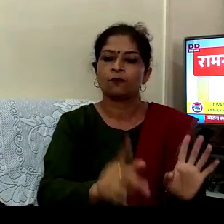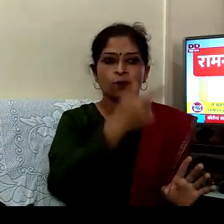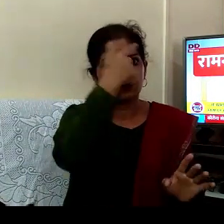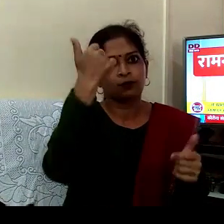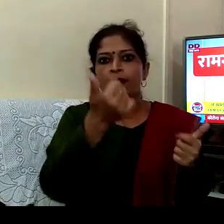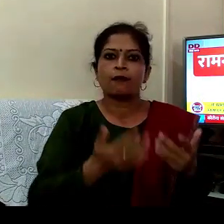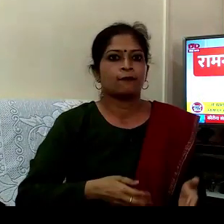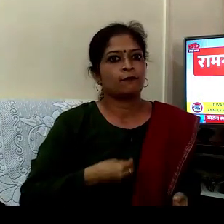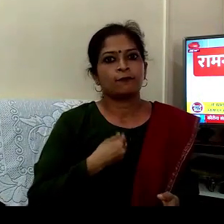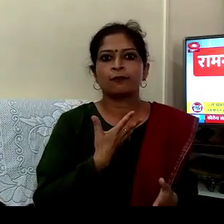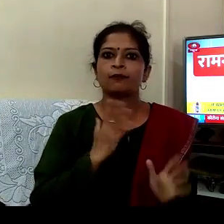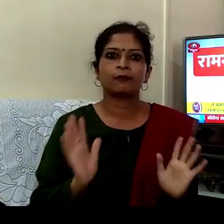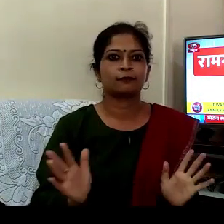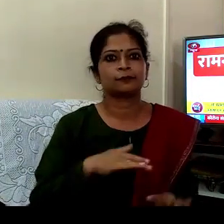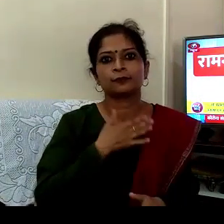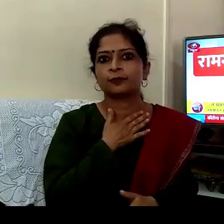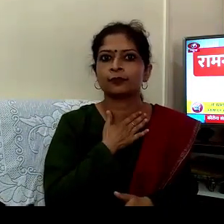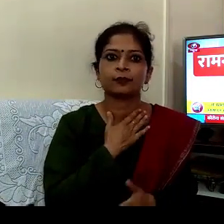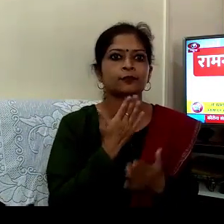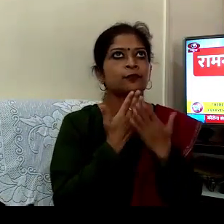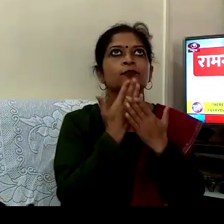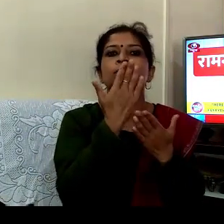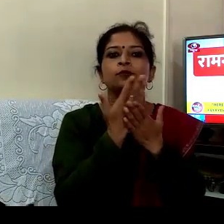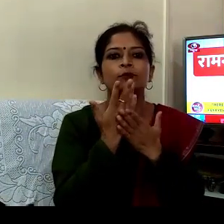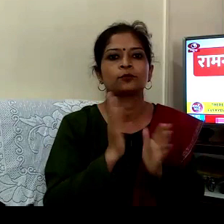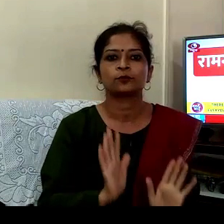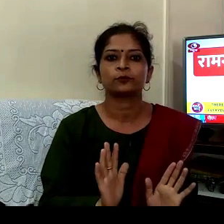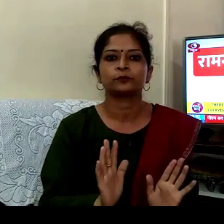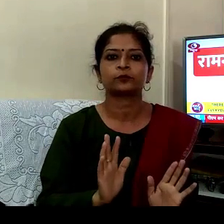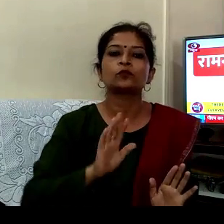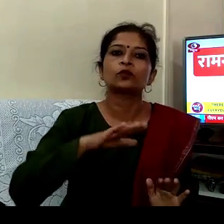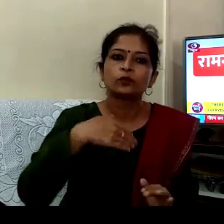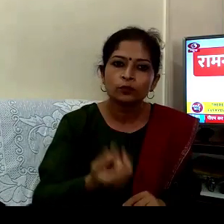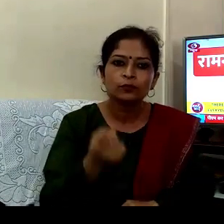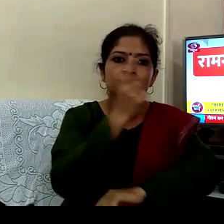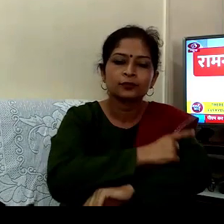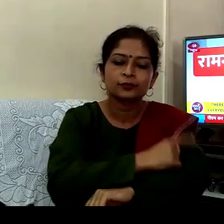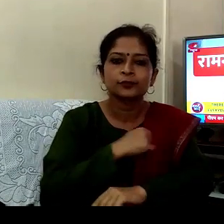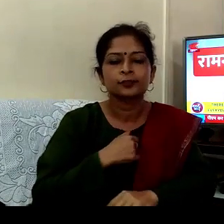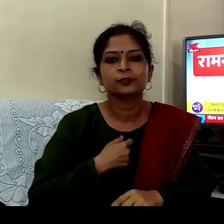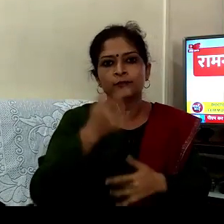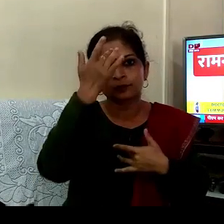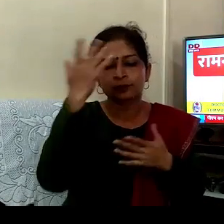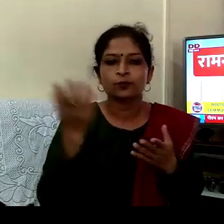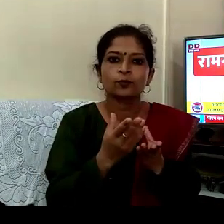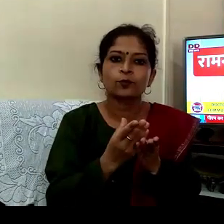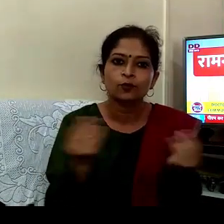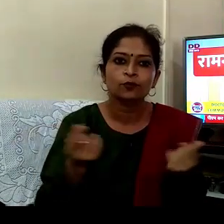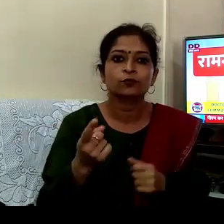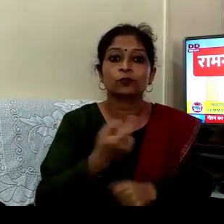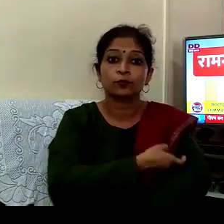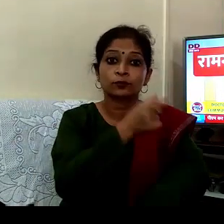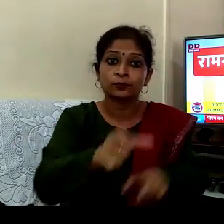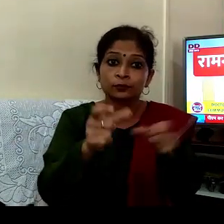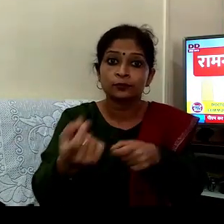ہمارے فیملی کے لئے اور سب کے لئے جو ہم میرے آس پاس تھے اس کے بعد تو ہر دن امپرومنٹ دکھ رہے تھے ڈاکٹر ہم سے بات کر رہے تھے